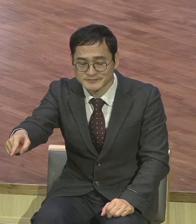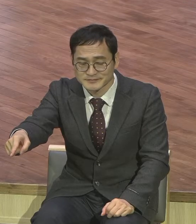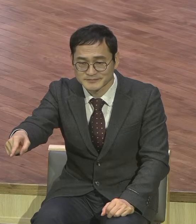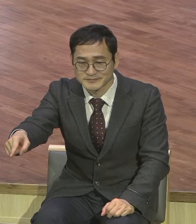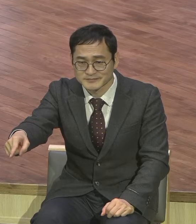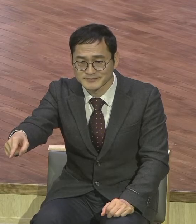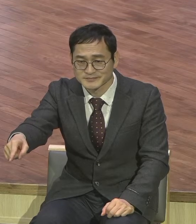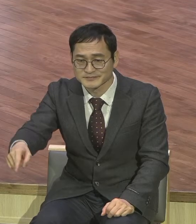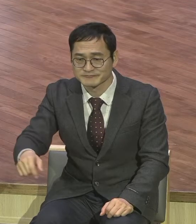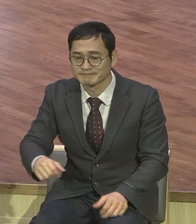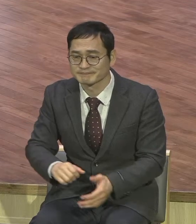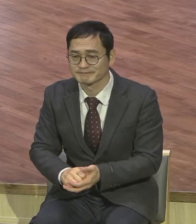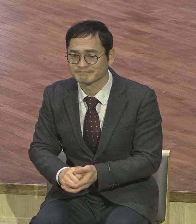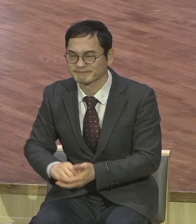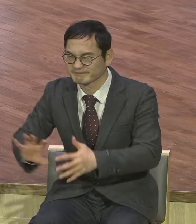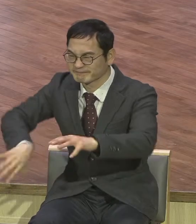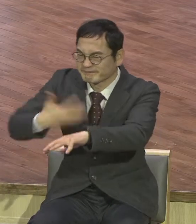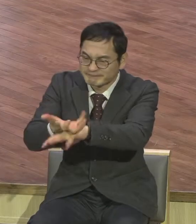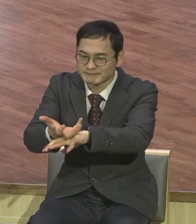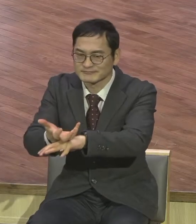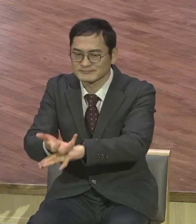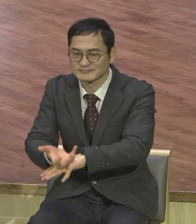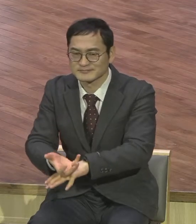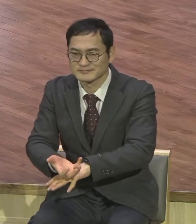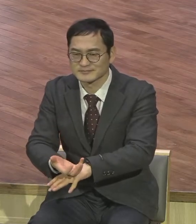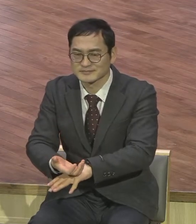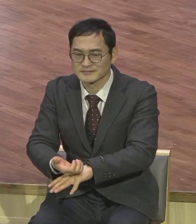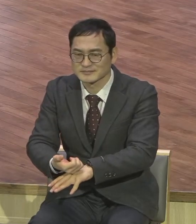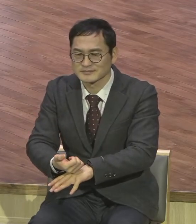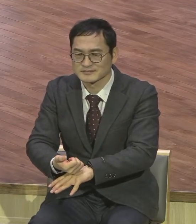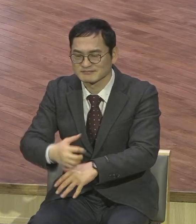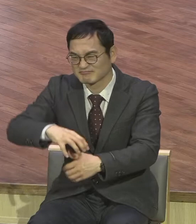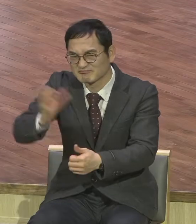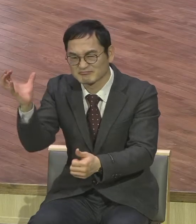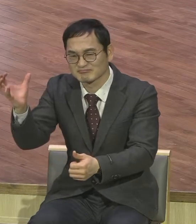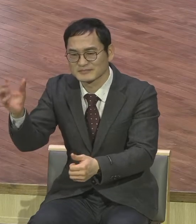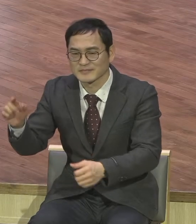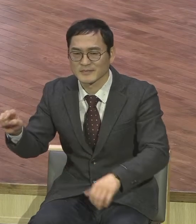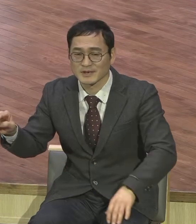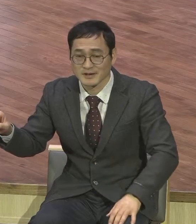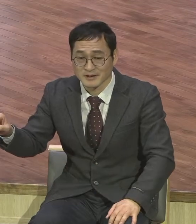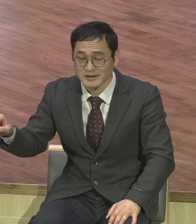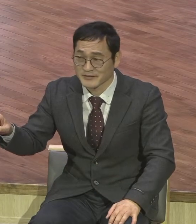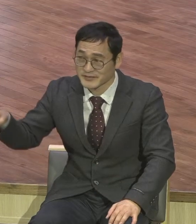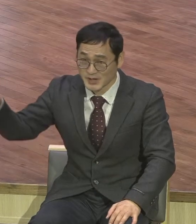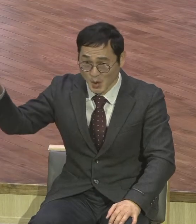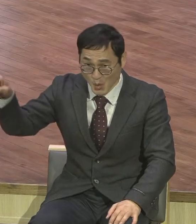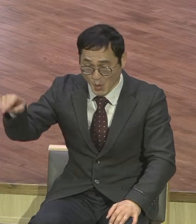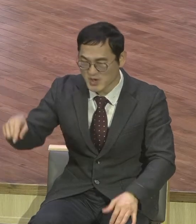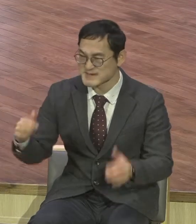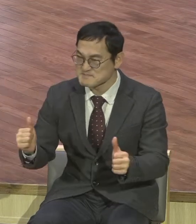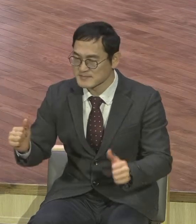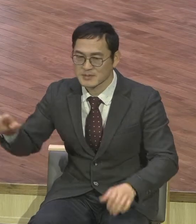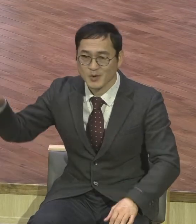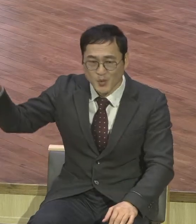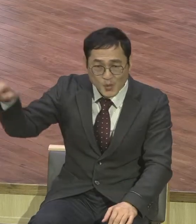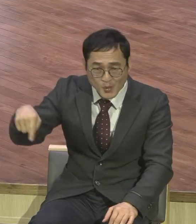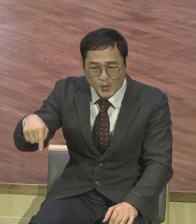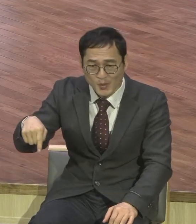메시아 심판적 메시아 관을 가르쳐어요. 그러니까 세례요한이 자신이 정의를 외치다가 지금 감옥에